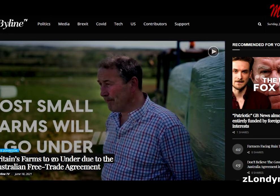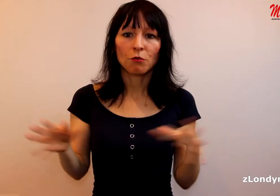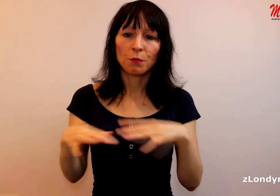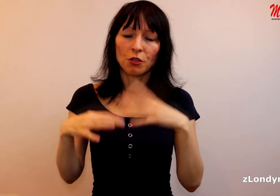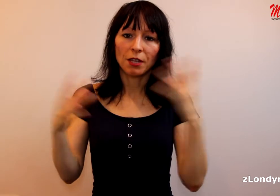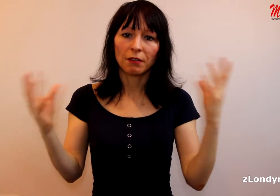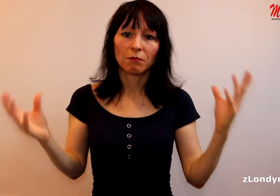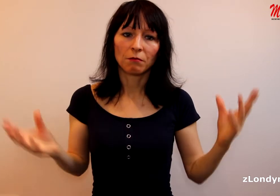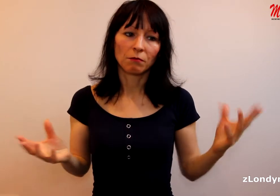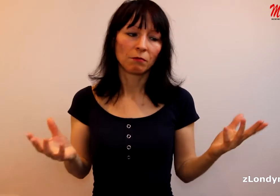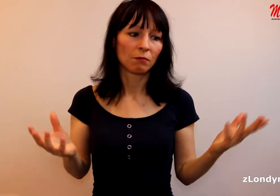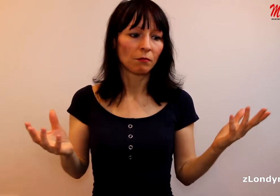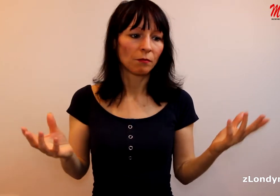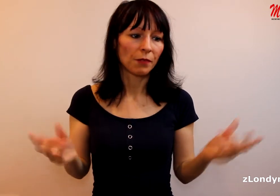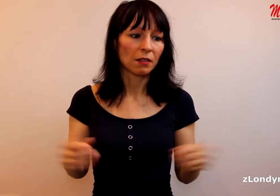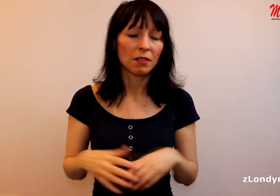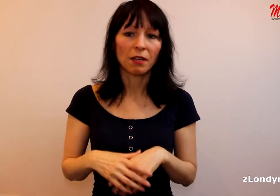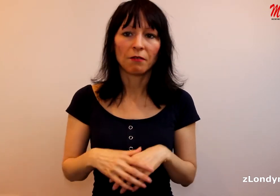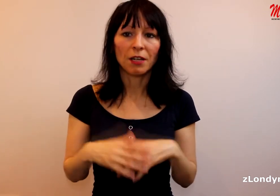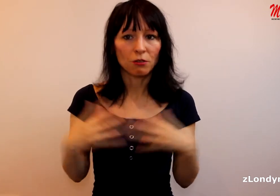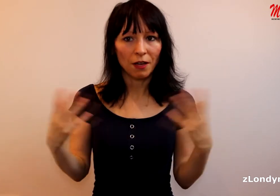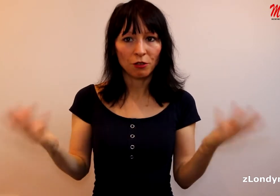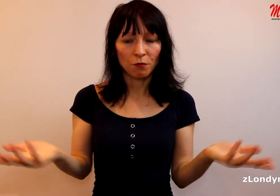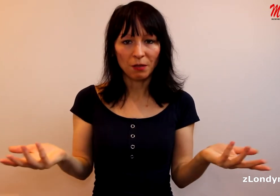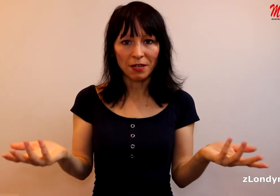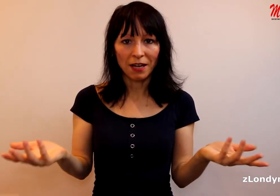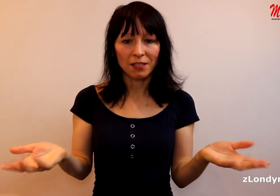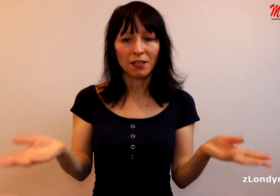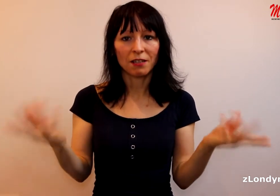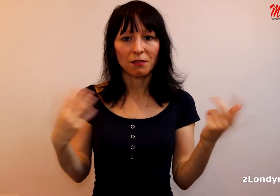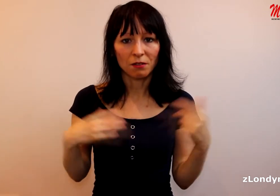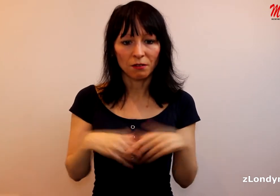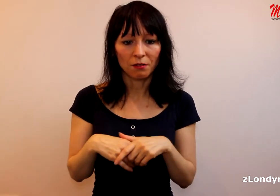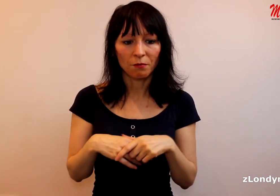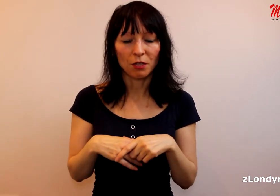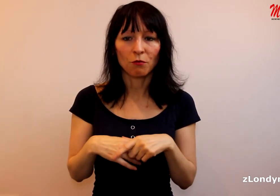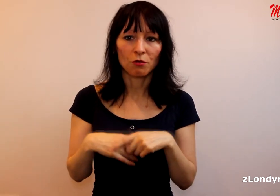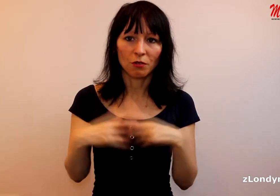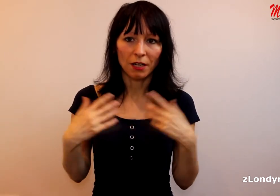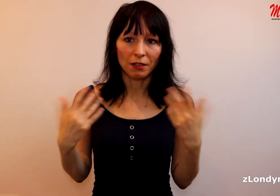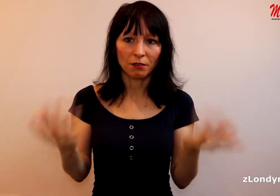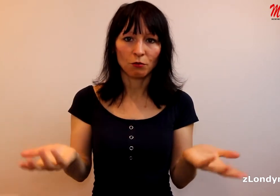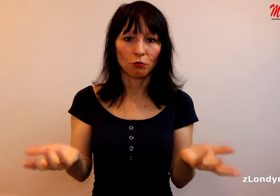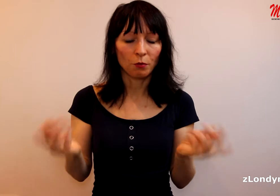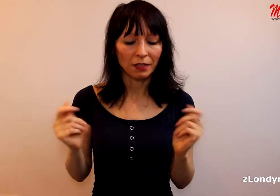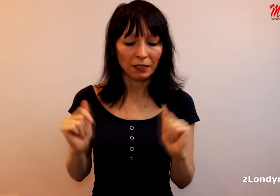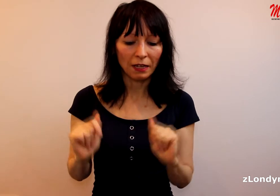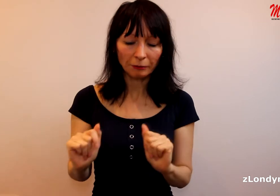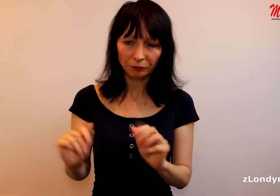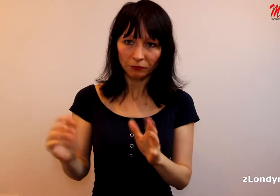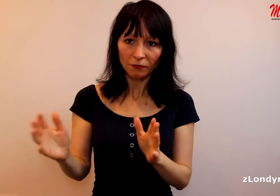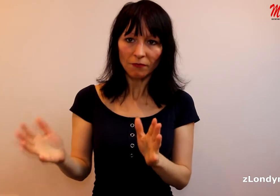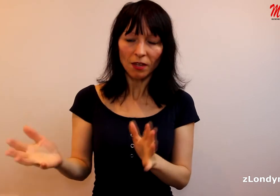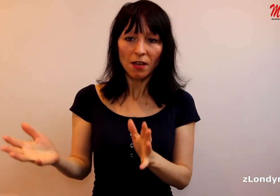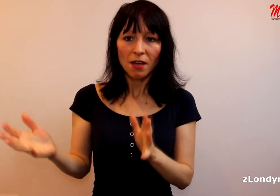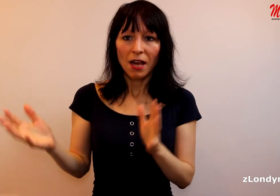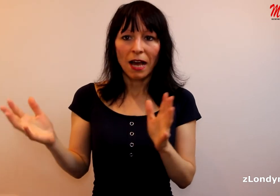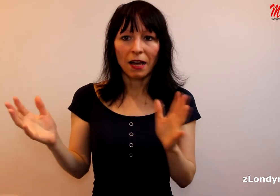A jsou spíše financováni drobnými dárci příjmu z YouTube a tak dále. A